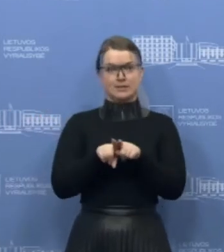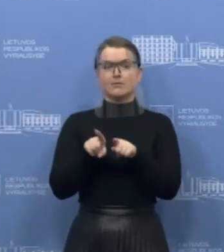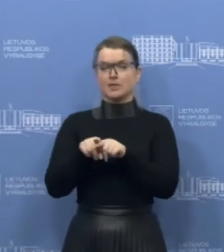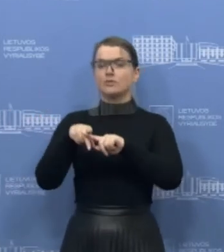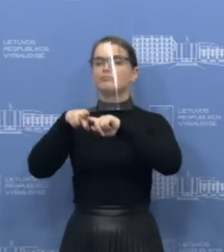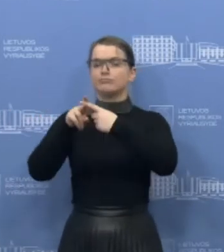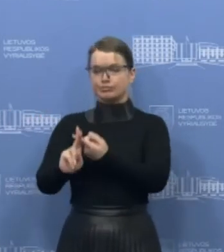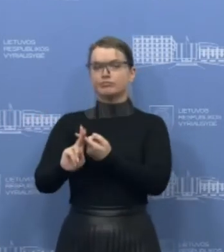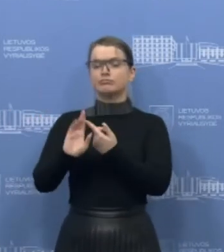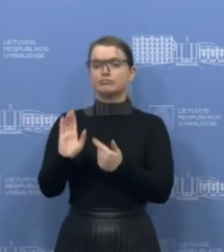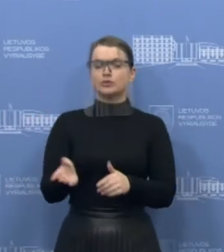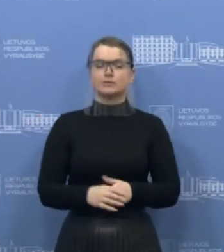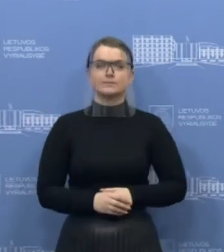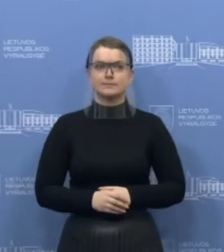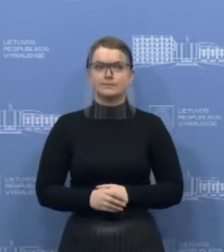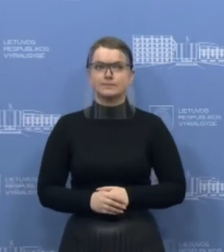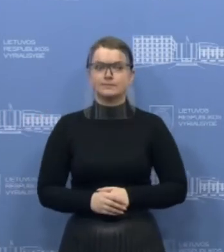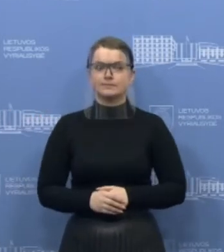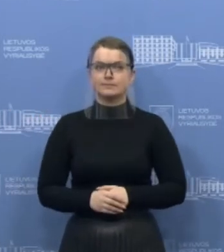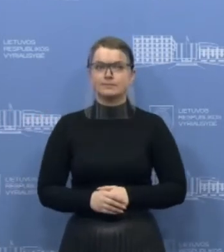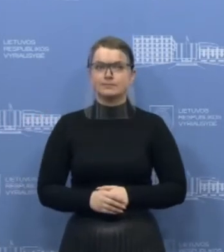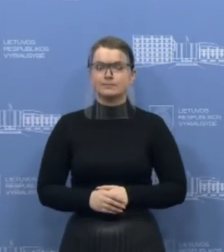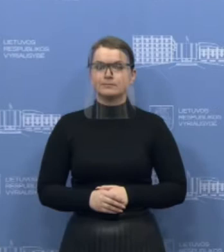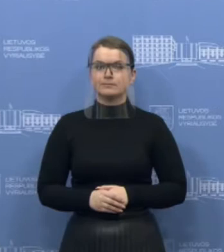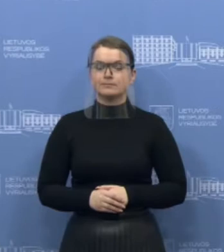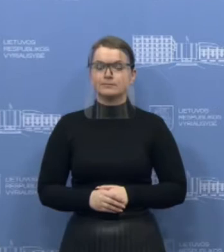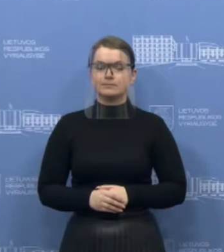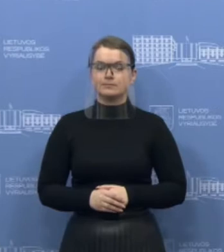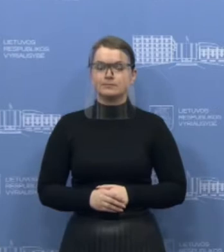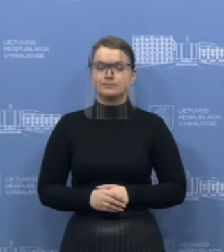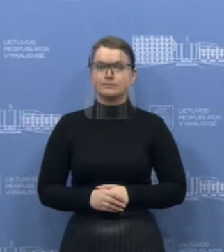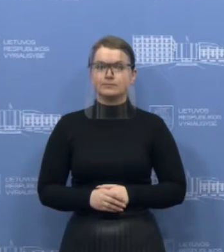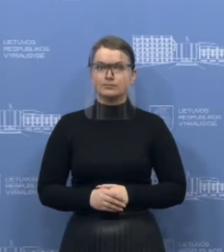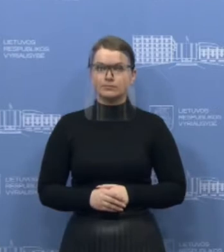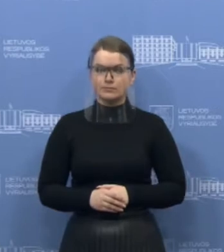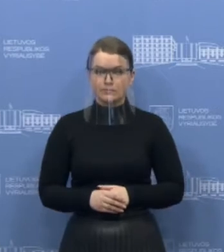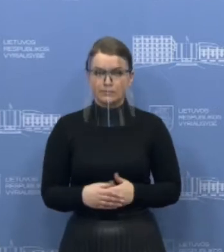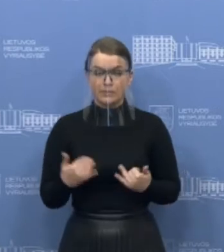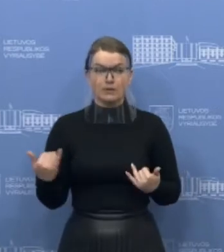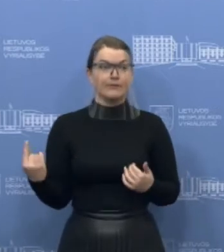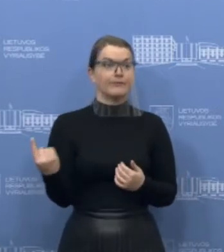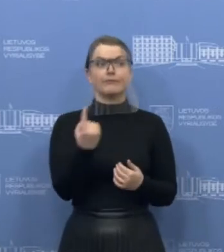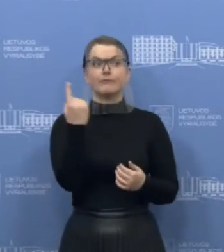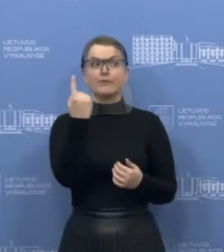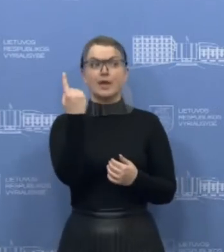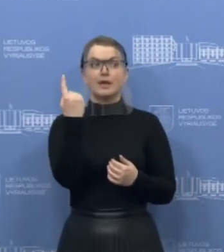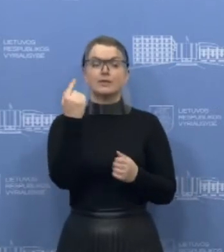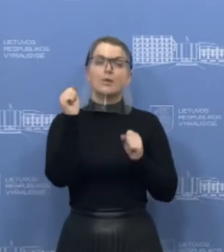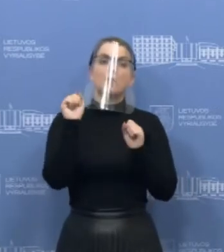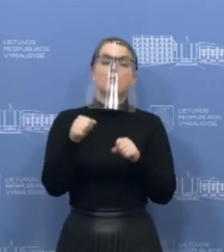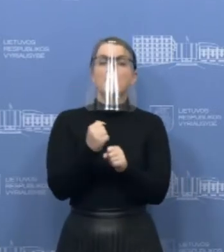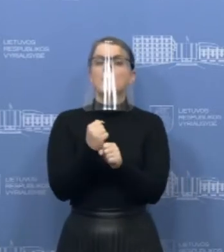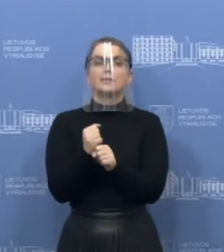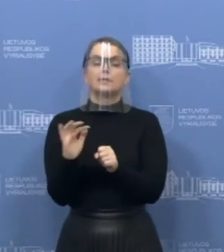veikti, nustos egzistuoti. Lieka vienintelis kelias, dėl kurio irgi